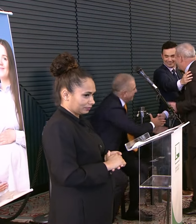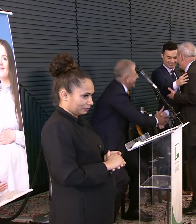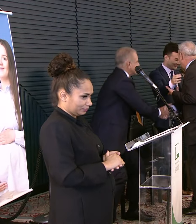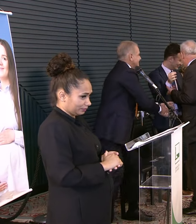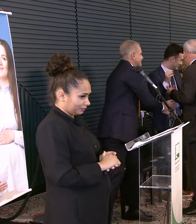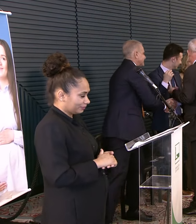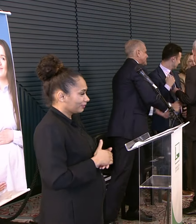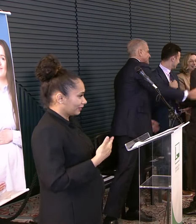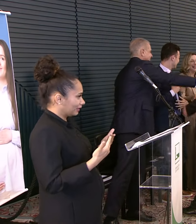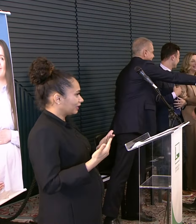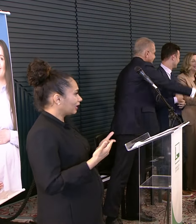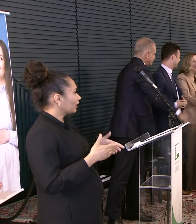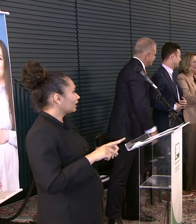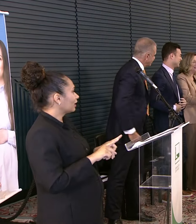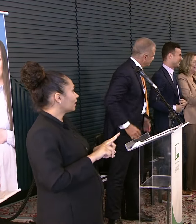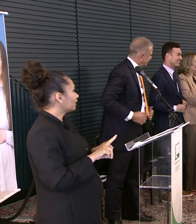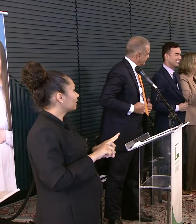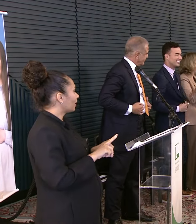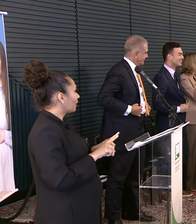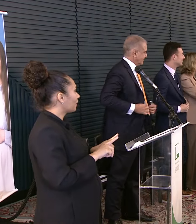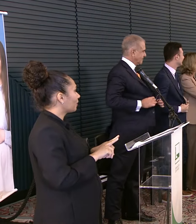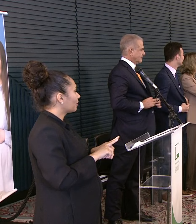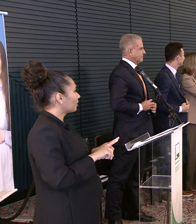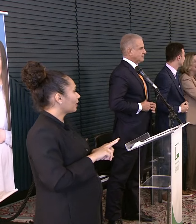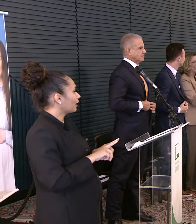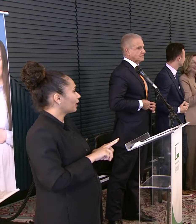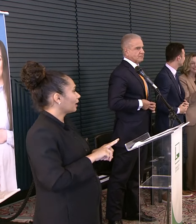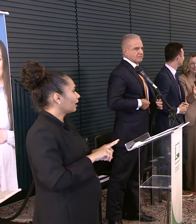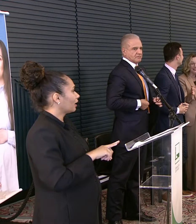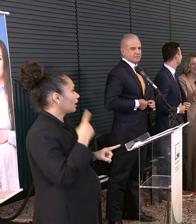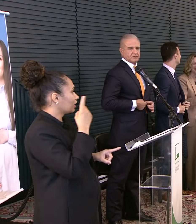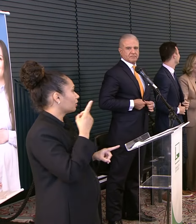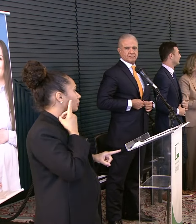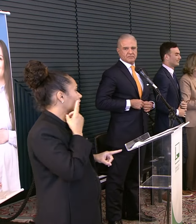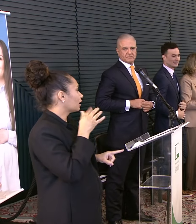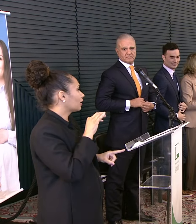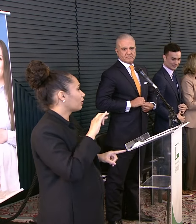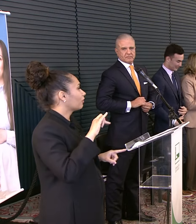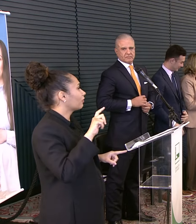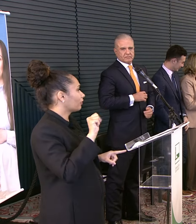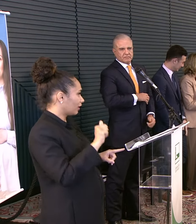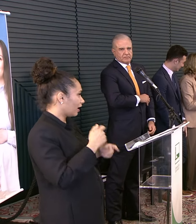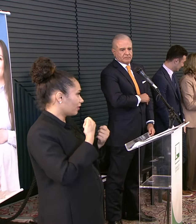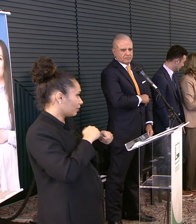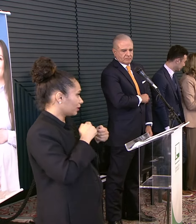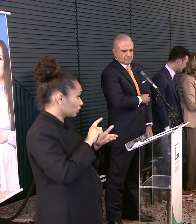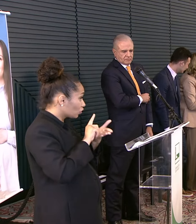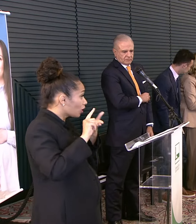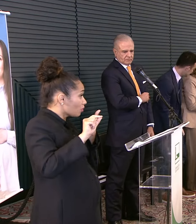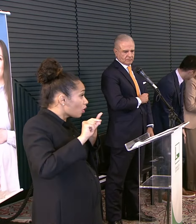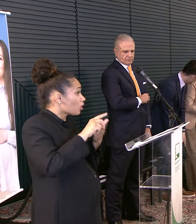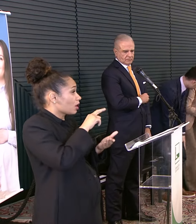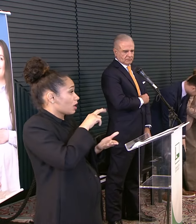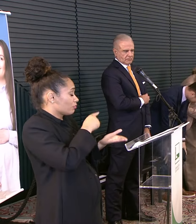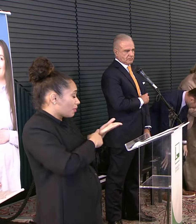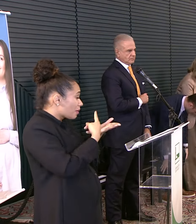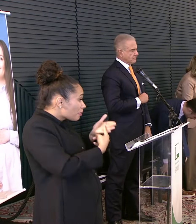Registramos que a deputada Flávia Moraes Teve de se ausentar Em função de compromissos Assumidos Anteriormente